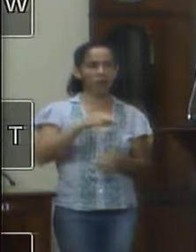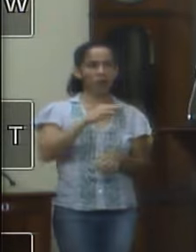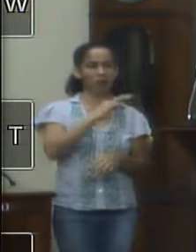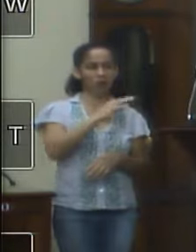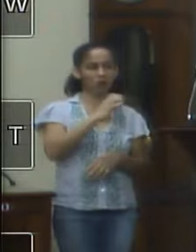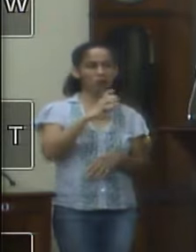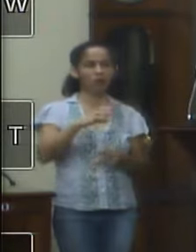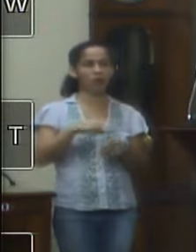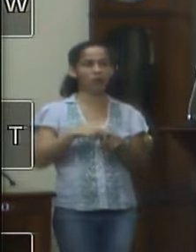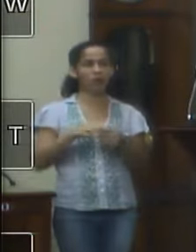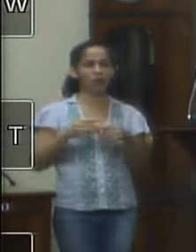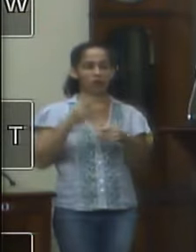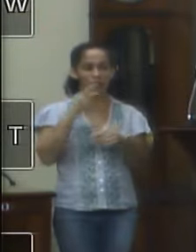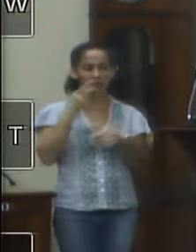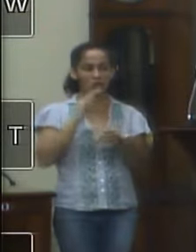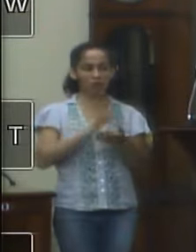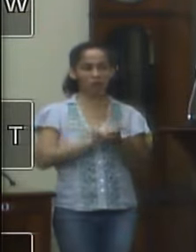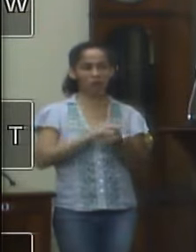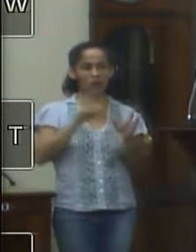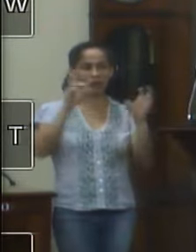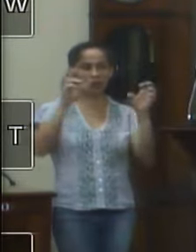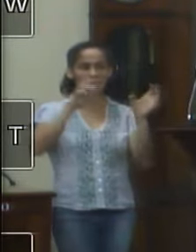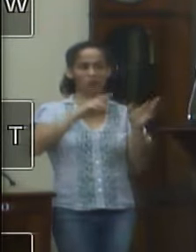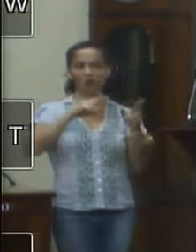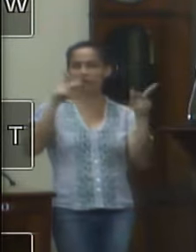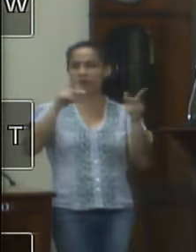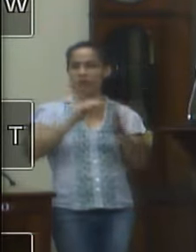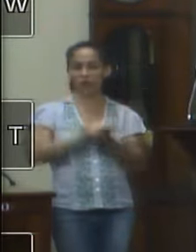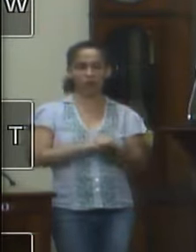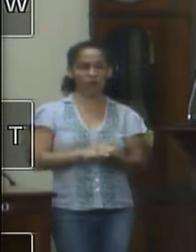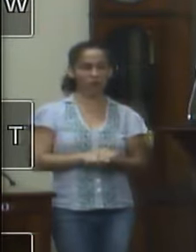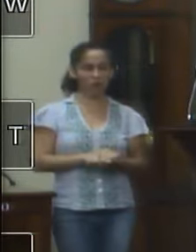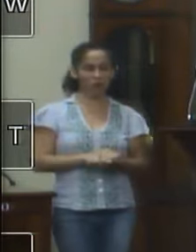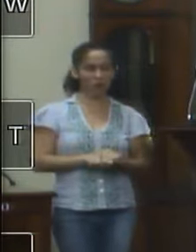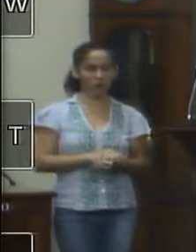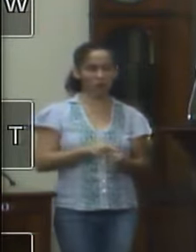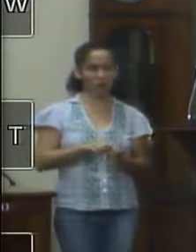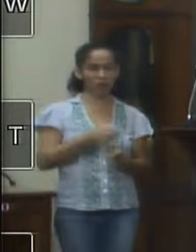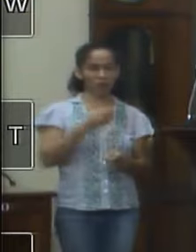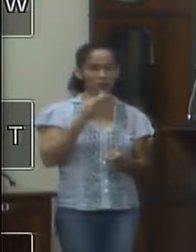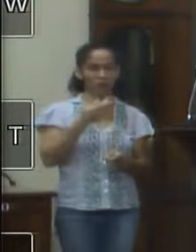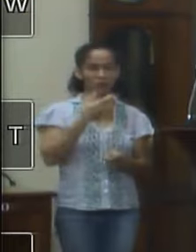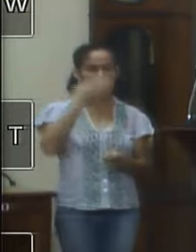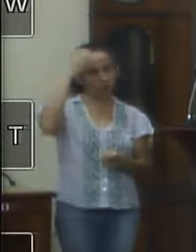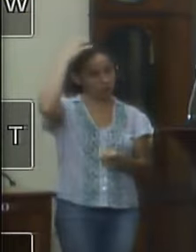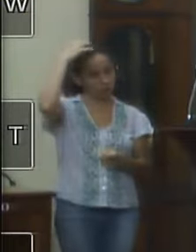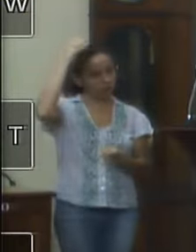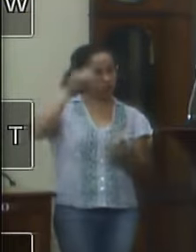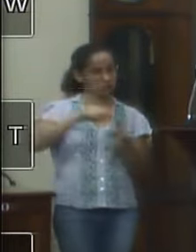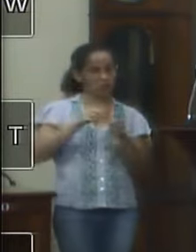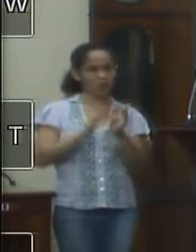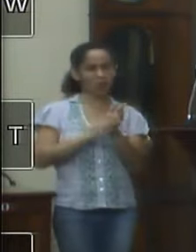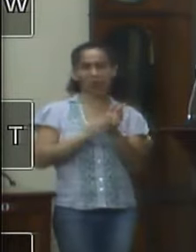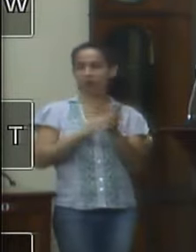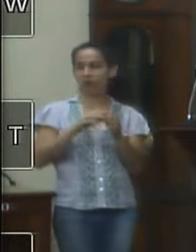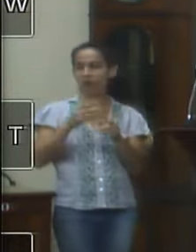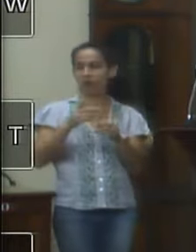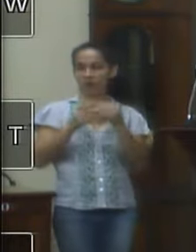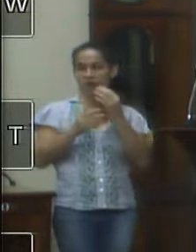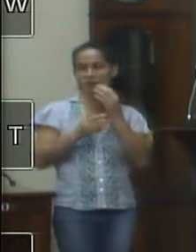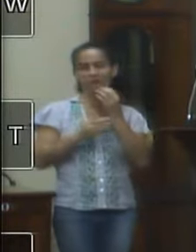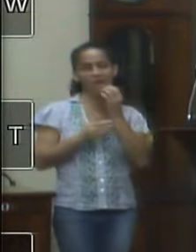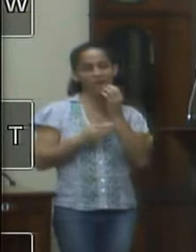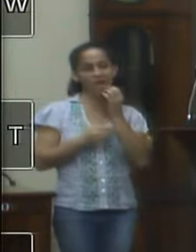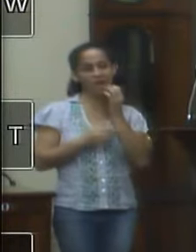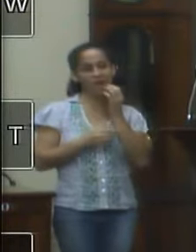público isso aí eu acompanhei é outro assunto aí que vossa excelência deu parabéns quem deu parabéns quem não deu é outra